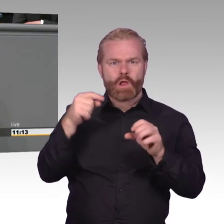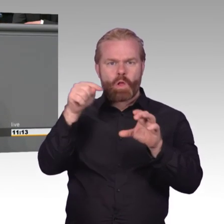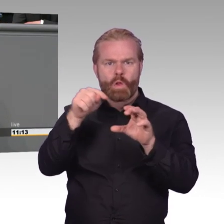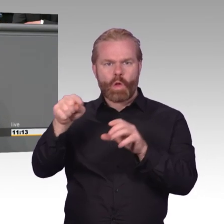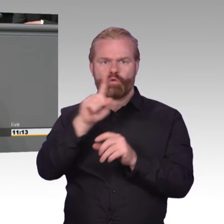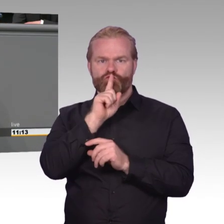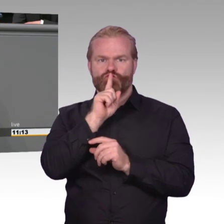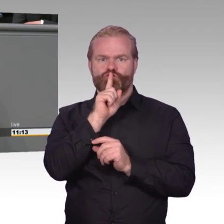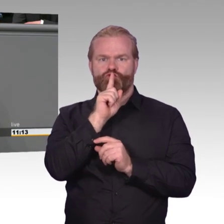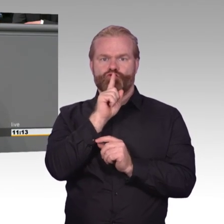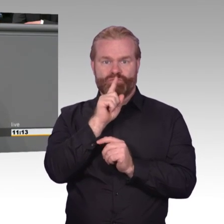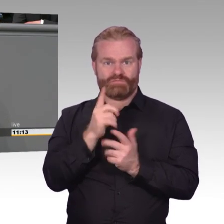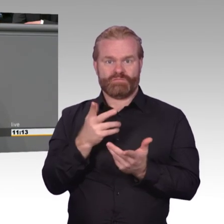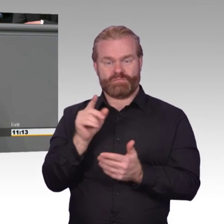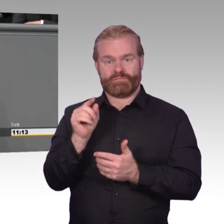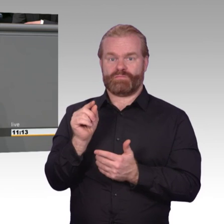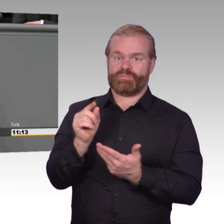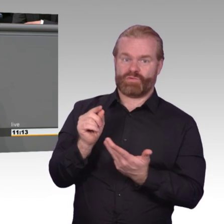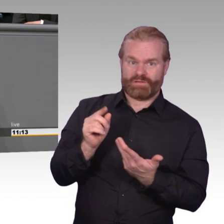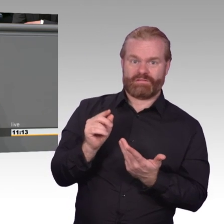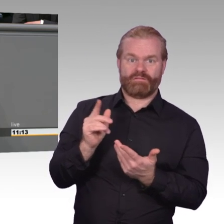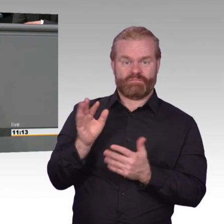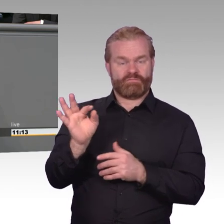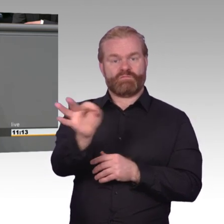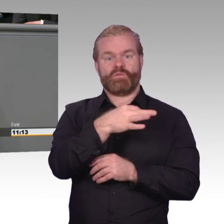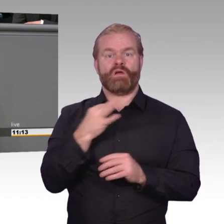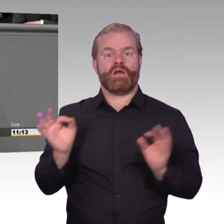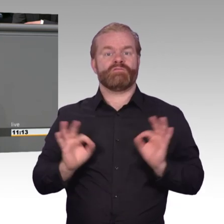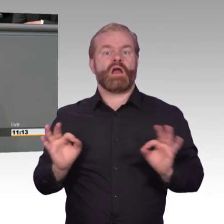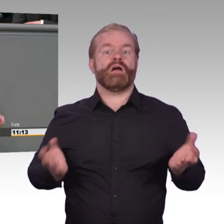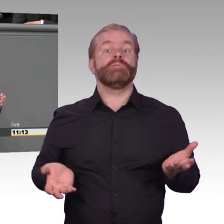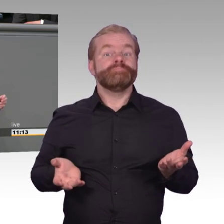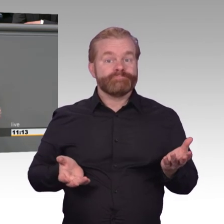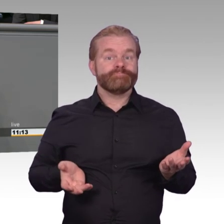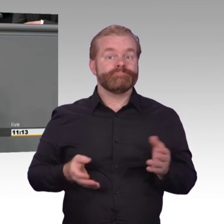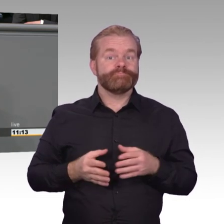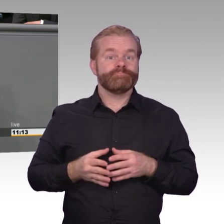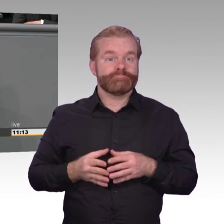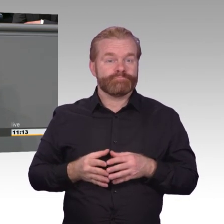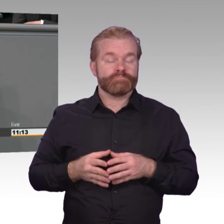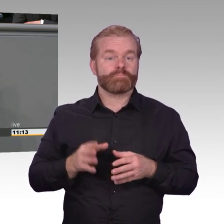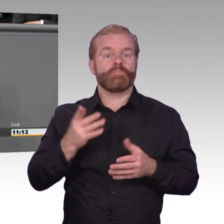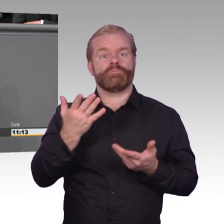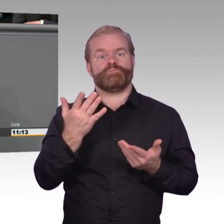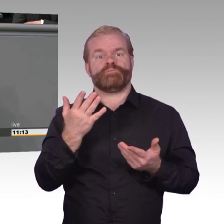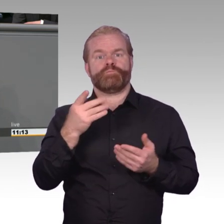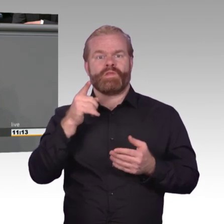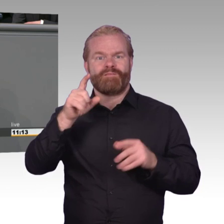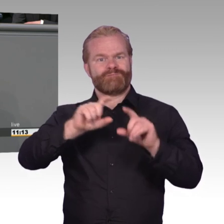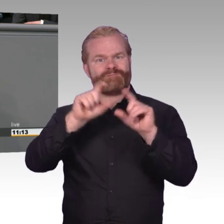Hersteller von IT-Produkten sollen Strafverfolgungsbehörden durch Hintertüren Zugang zu IT-Systemen und verschlüsselter Kommunikation gewähren. Das ist nicht